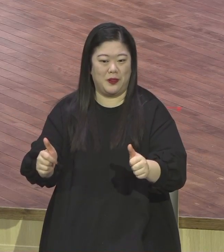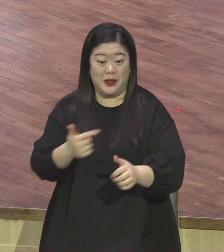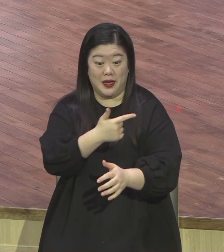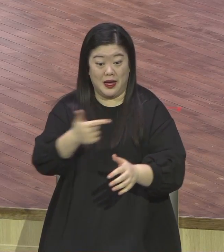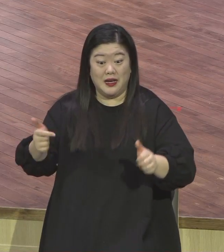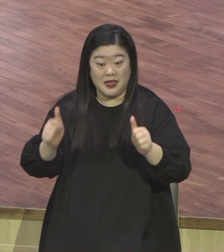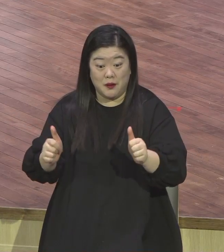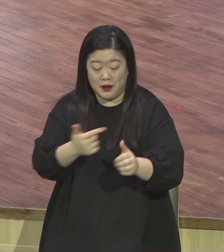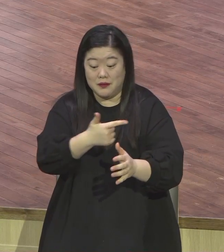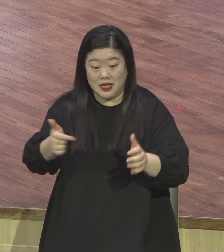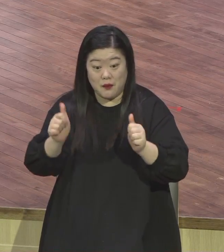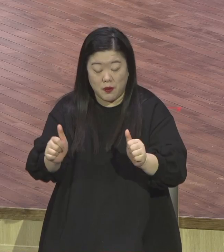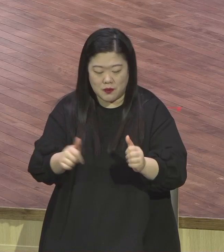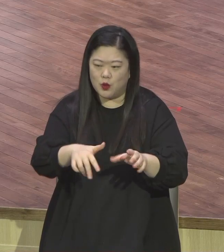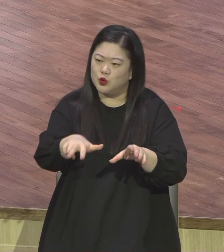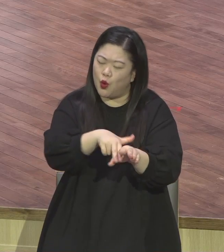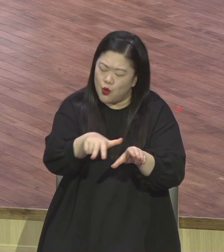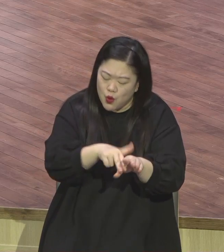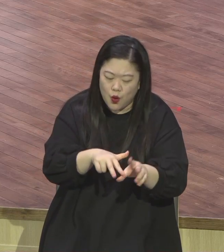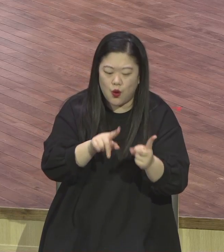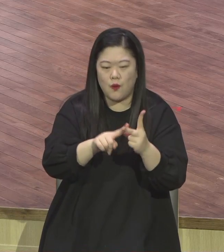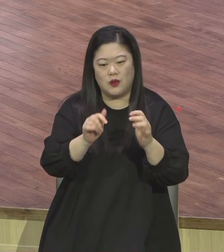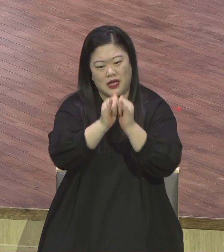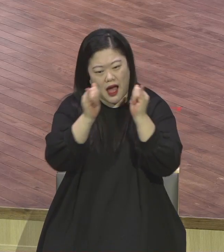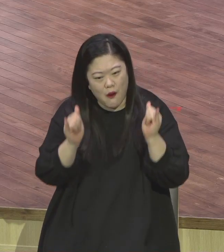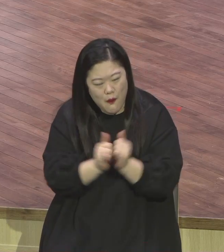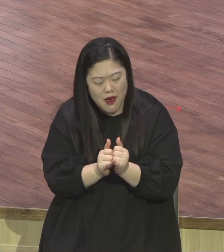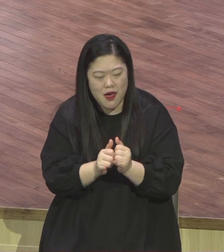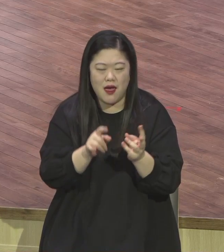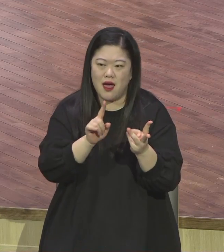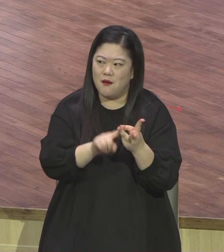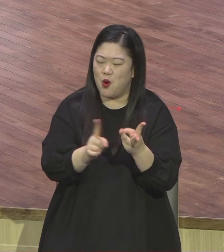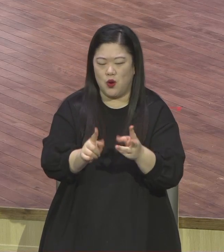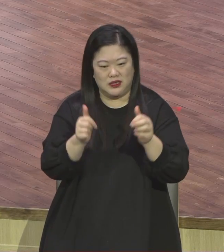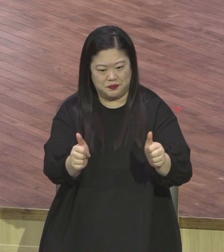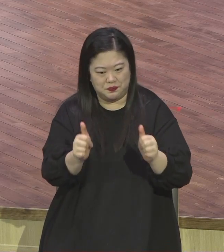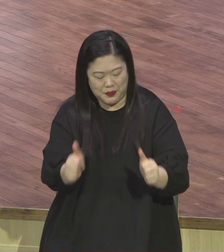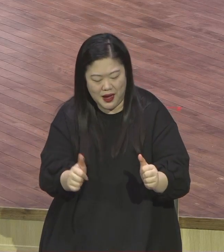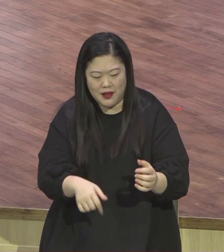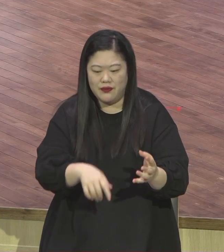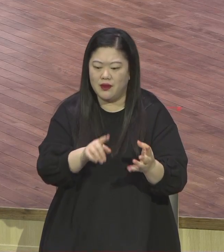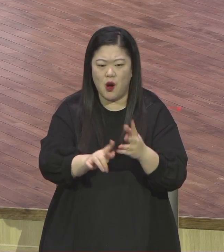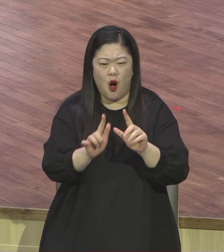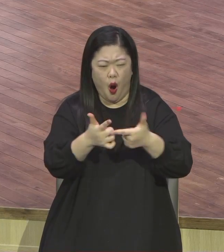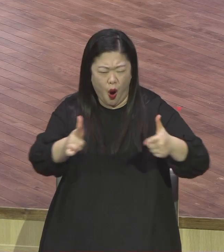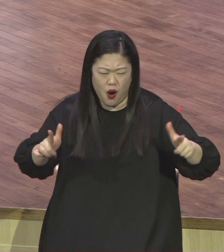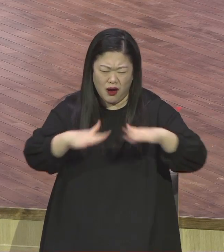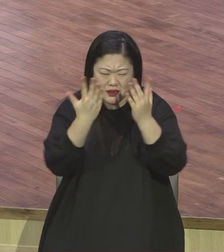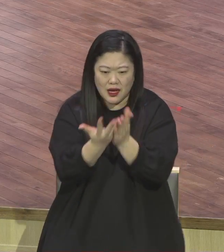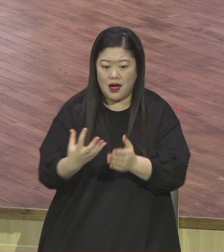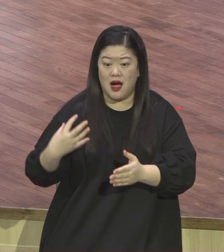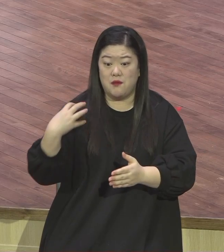종교적 사회적 심판과 명령을 담당하는 판단하는 최고기관이